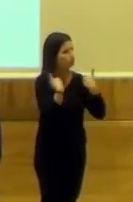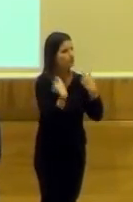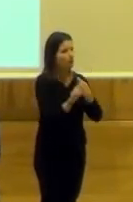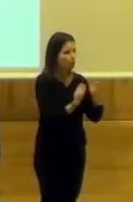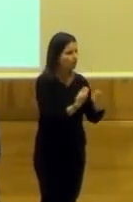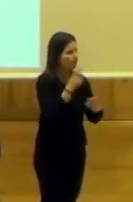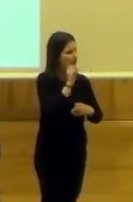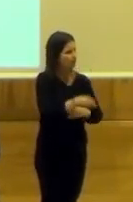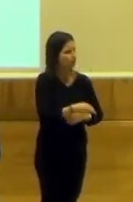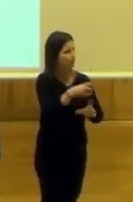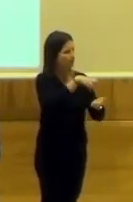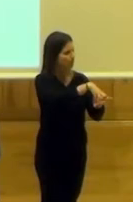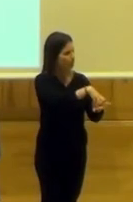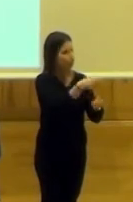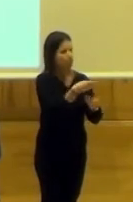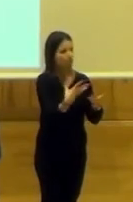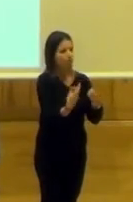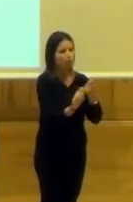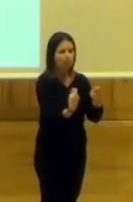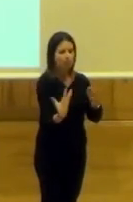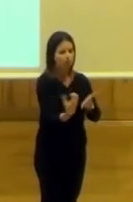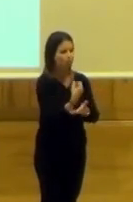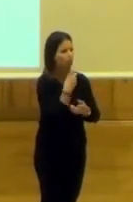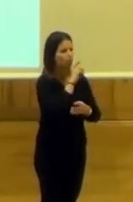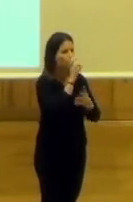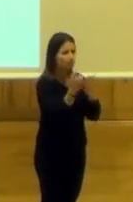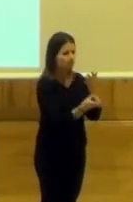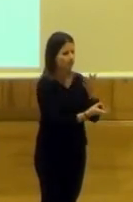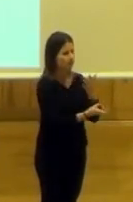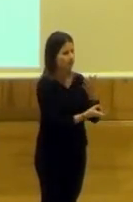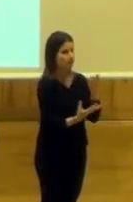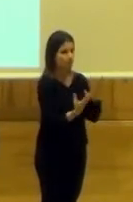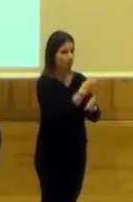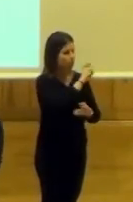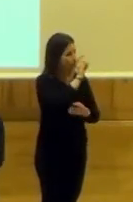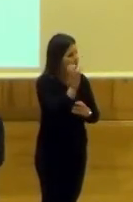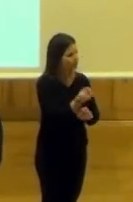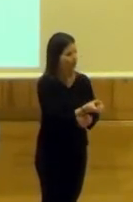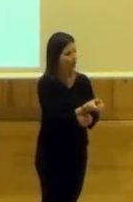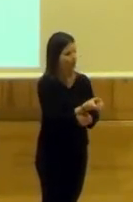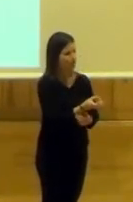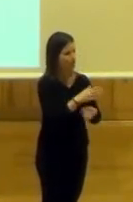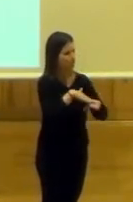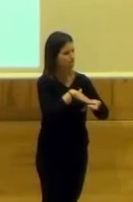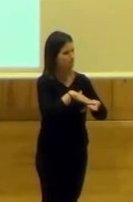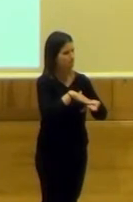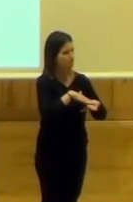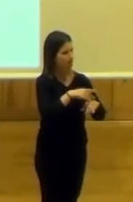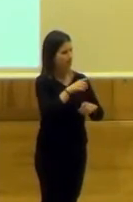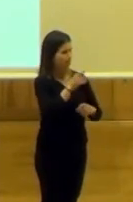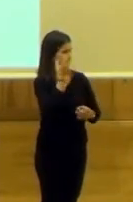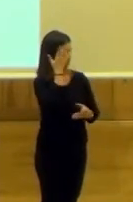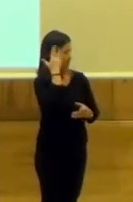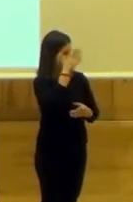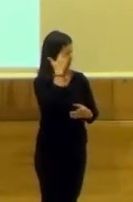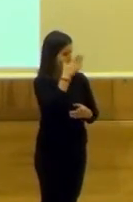dirección del centro y coordinar todas las actividades que realizamos. Todas las actividades que, para que hagáis una idea de